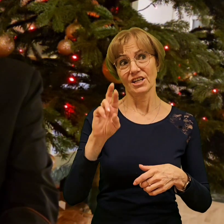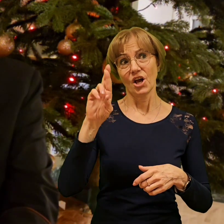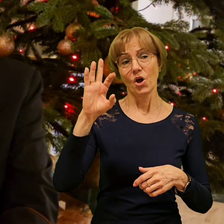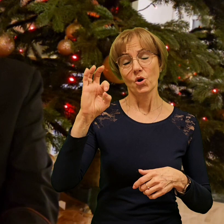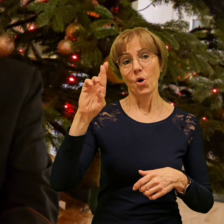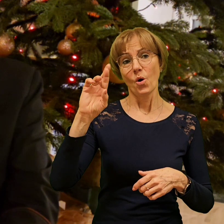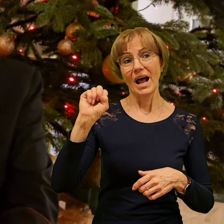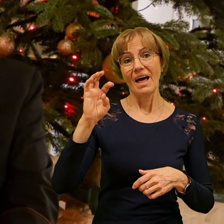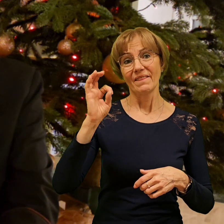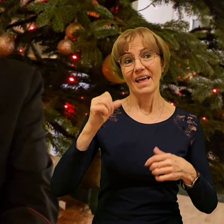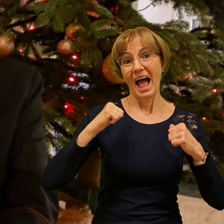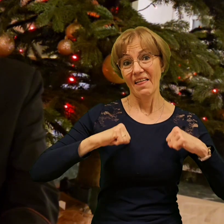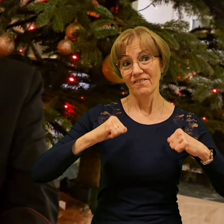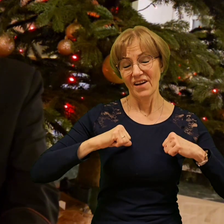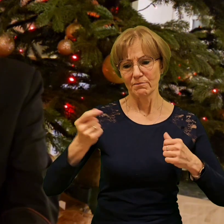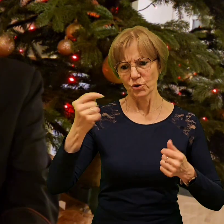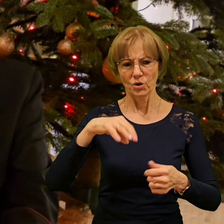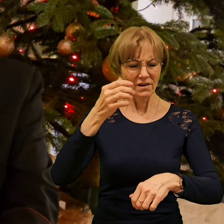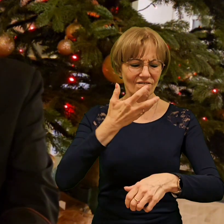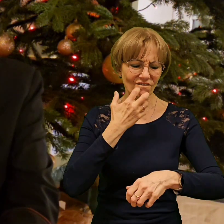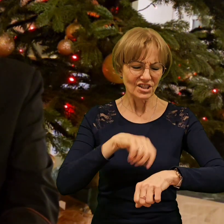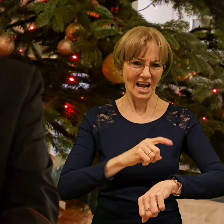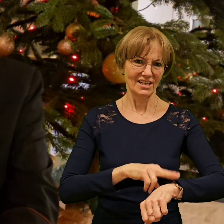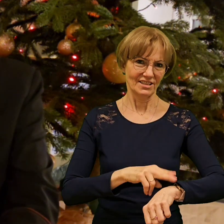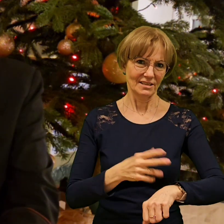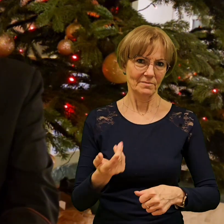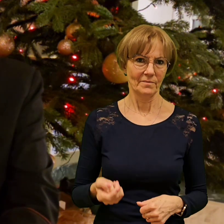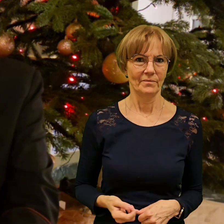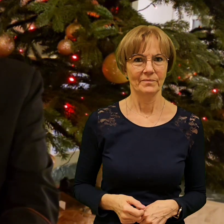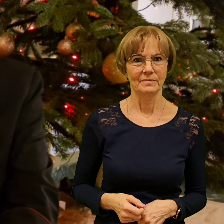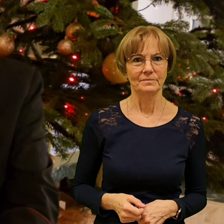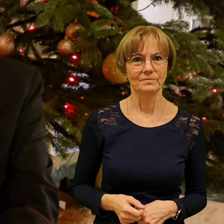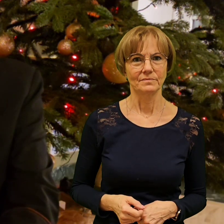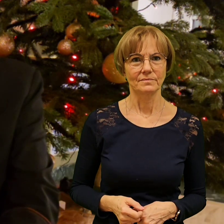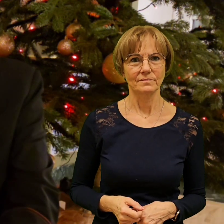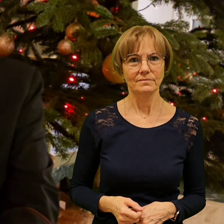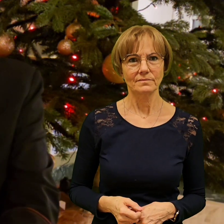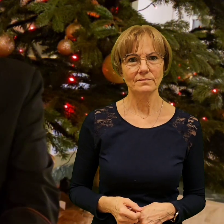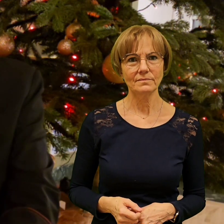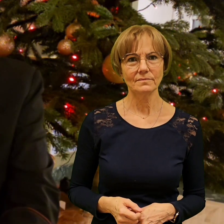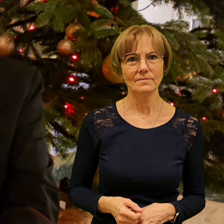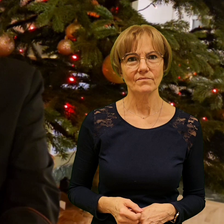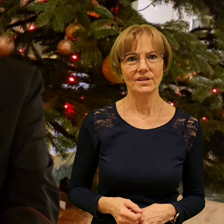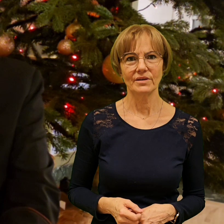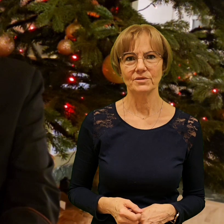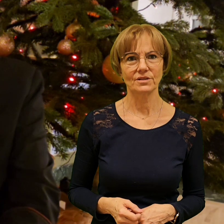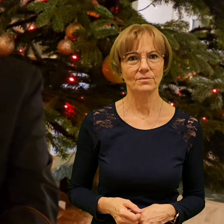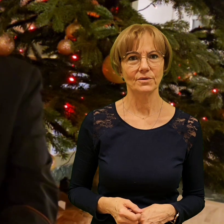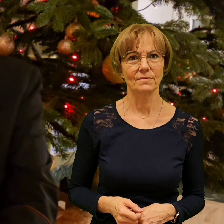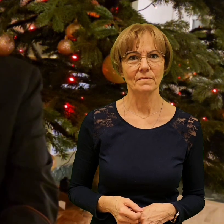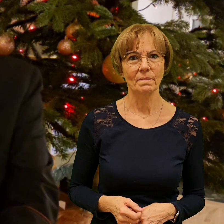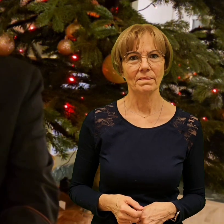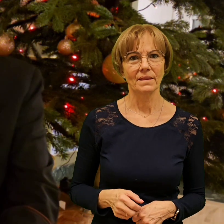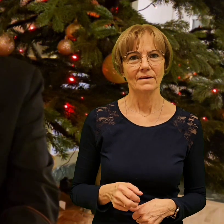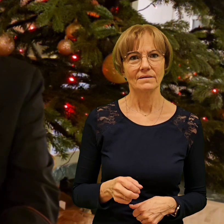Więc w pokolencie, a jako ministranta, co także ksiądz arcybiskup wchodził? Naturalnie, naturalnie.